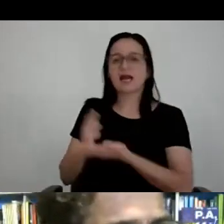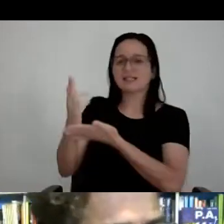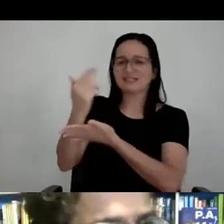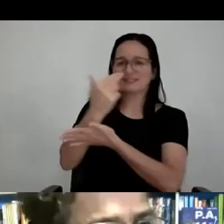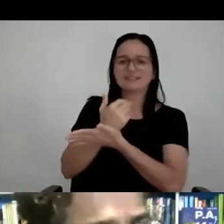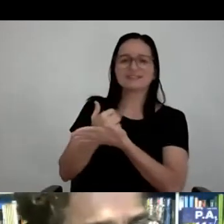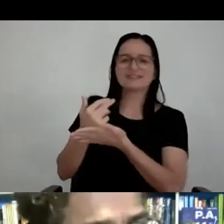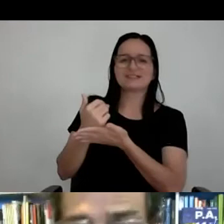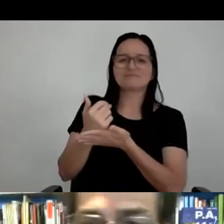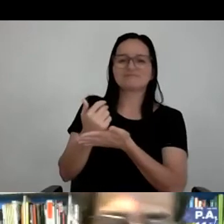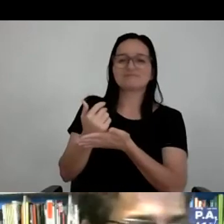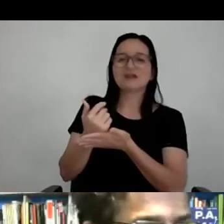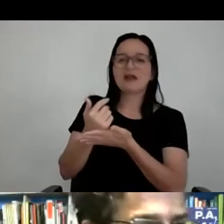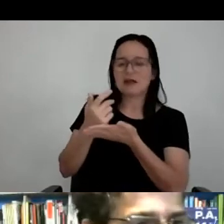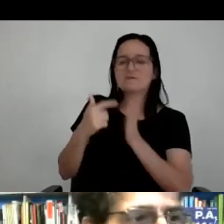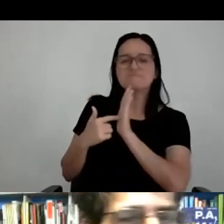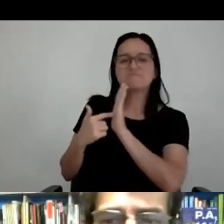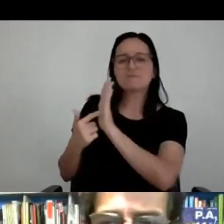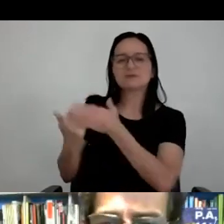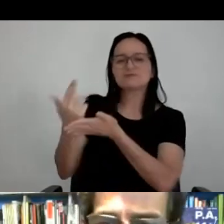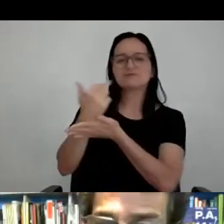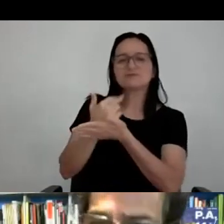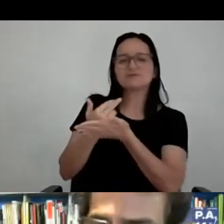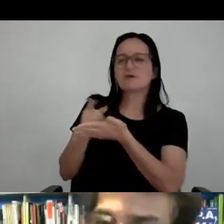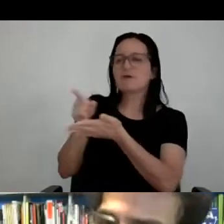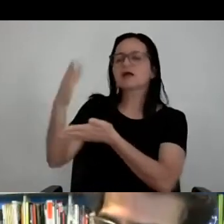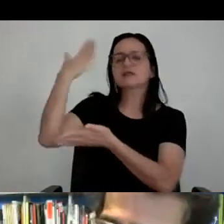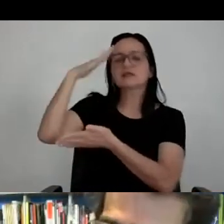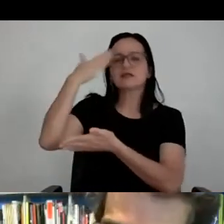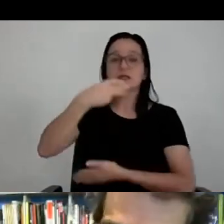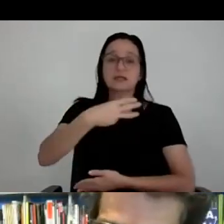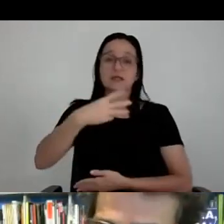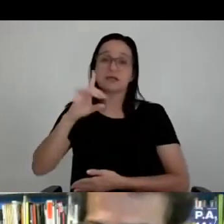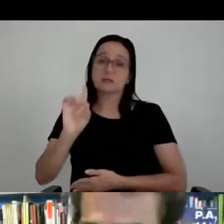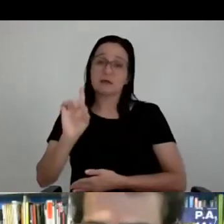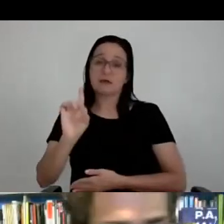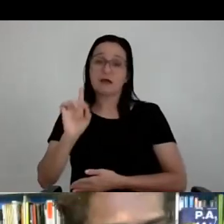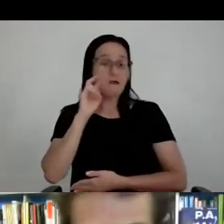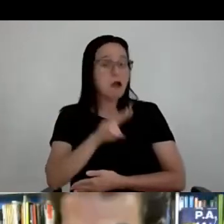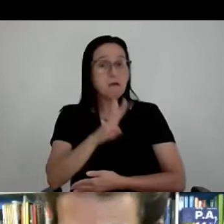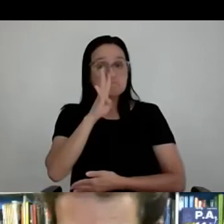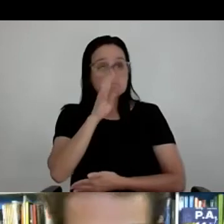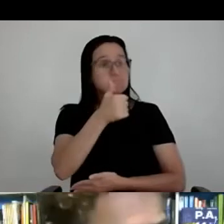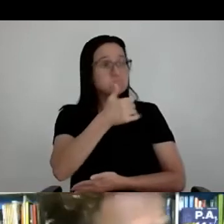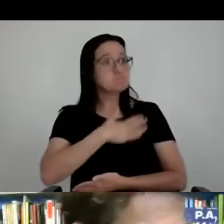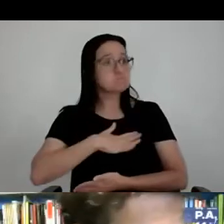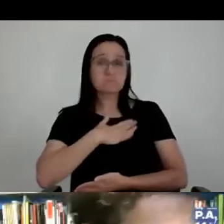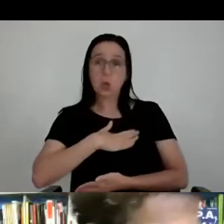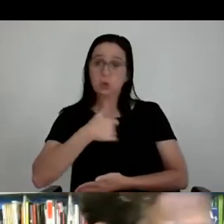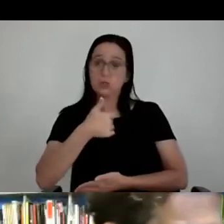lá. E mandamos esse 3D porque era entender o volume da... Pô, eles gostaram. Daí, marcaram uma reunião,